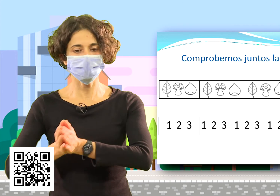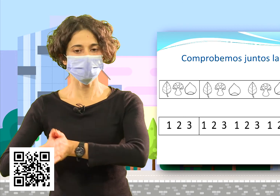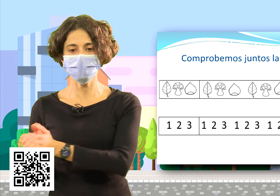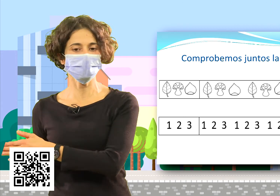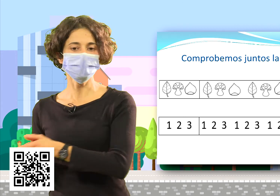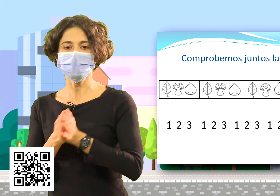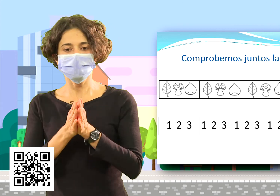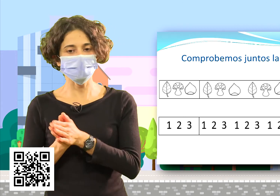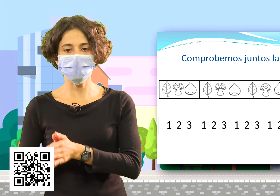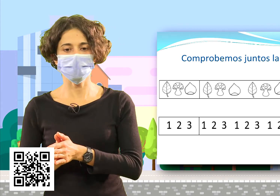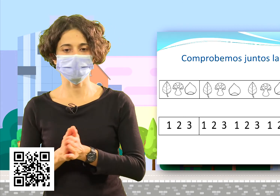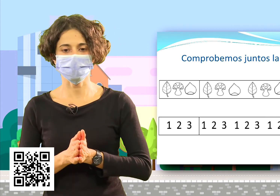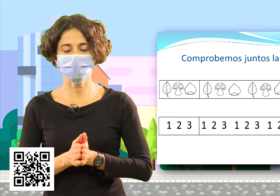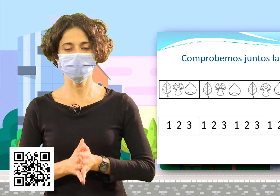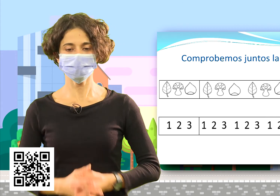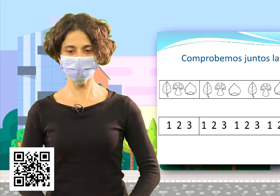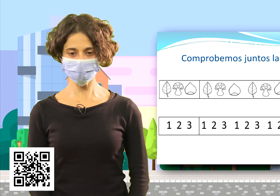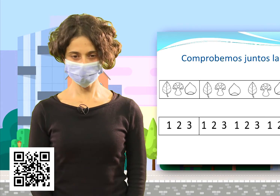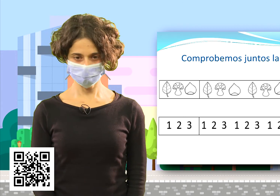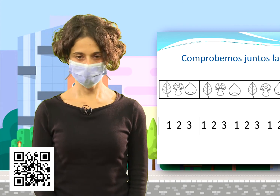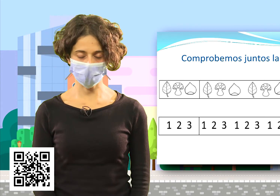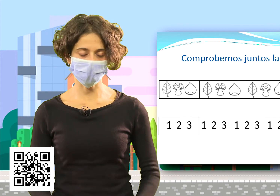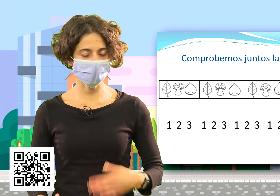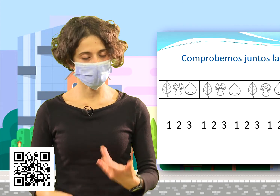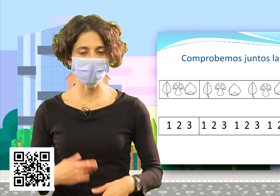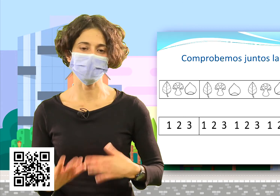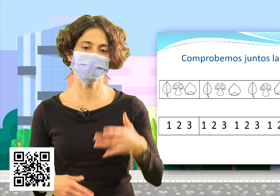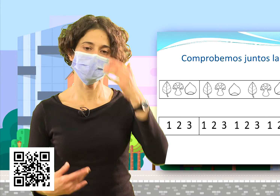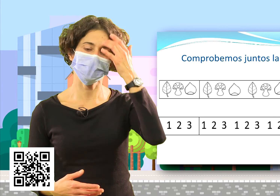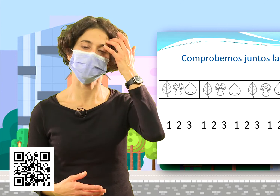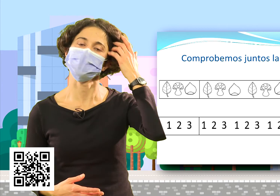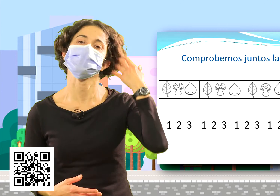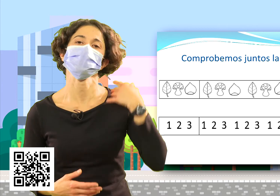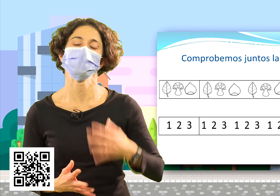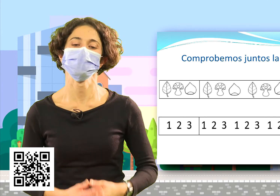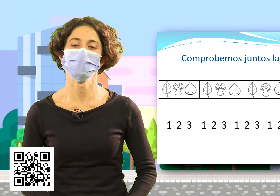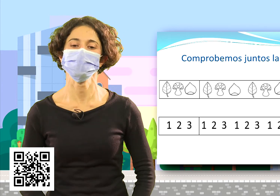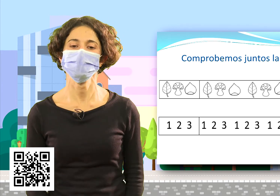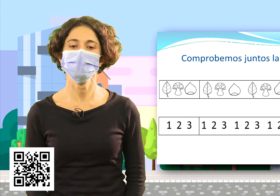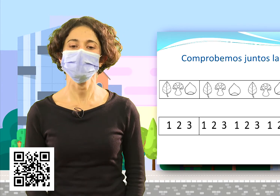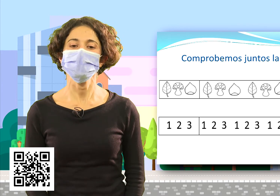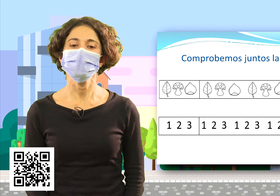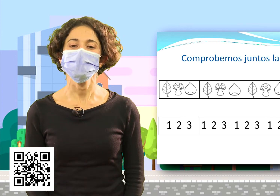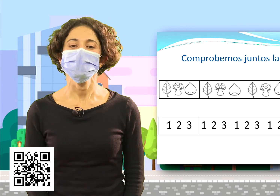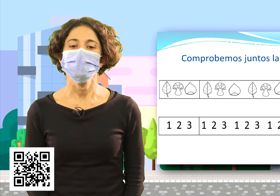patrón que se repite siempre lo mismo. Poco a poco iremos interiorizando los ejercicios.